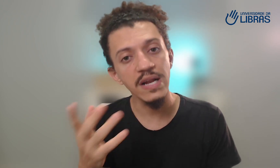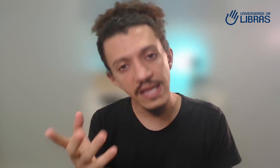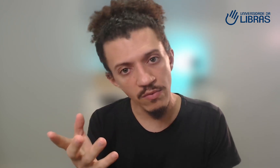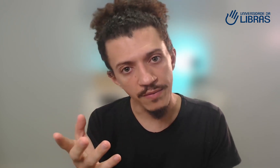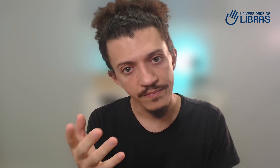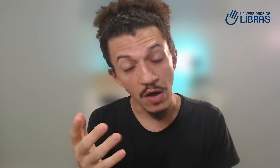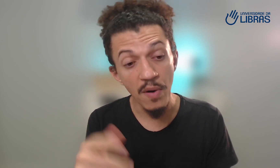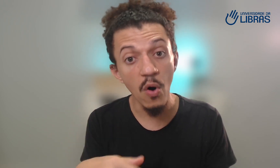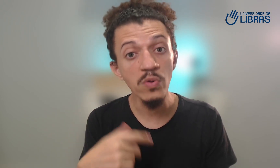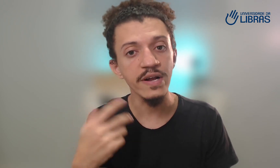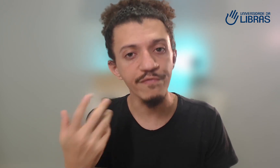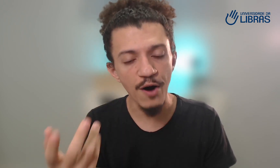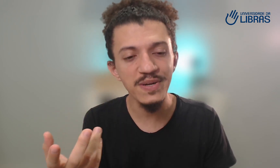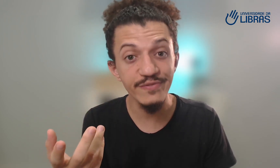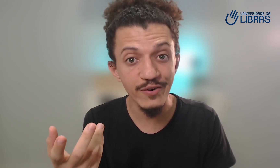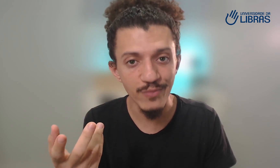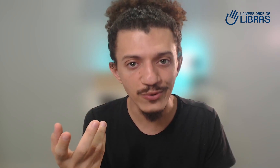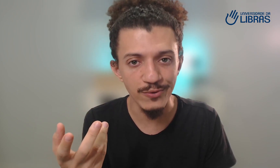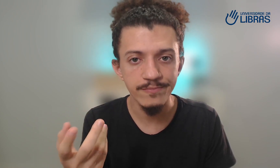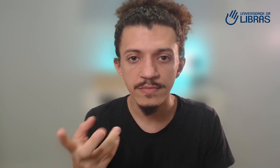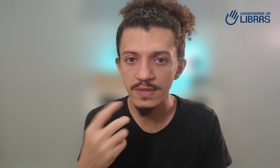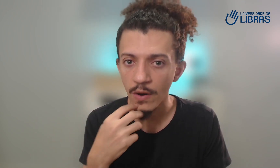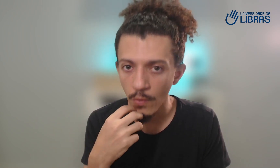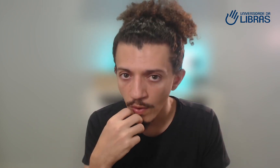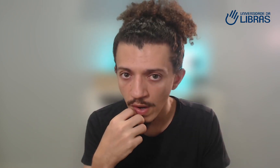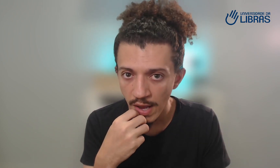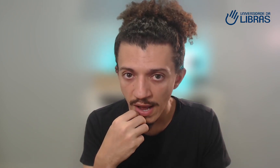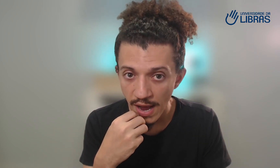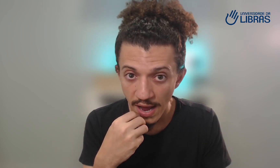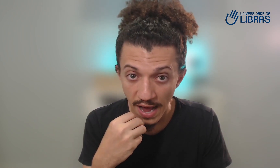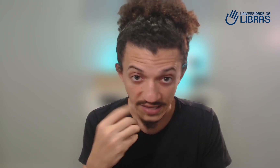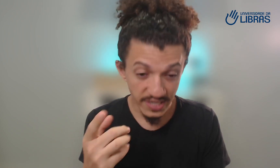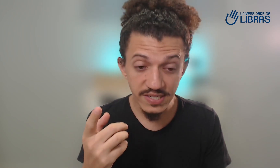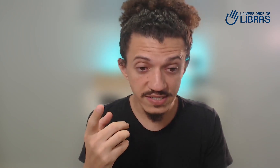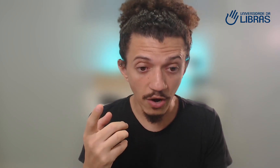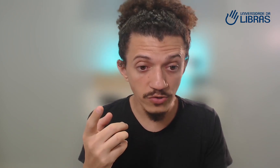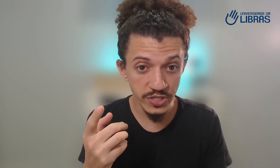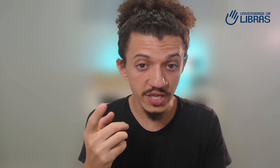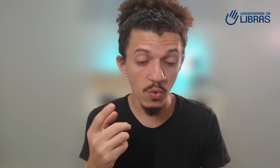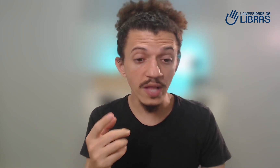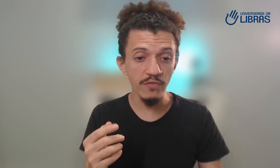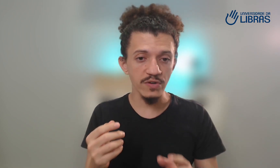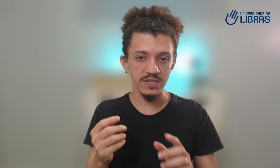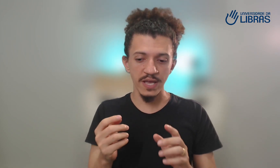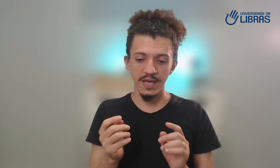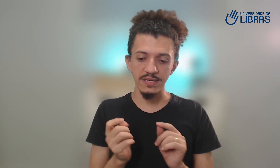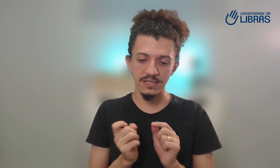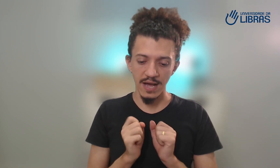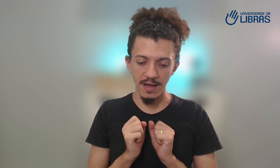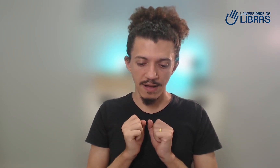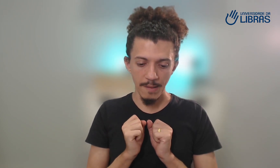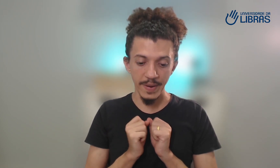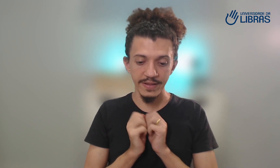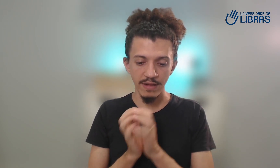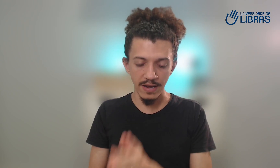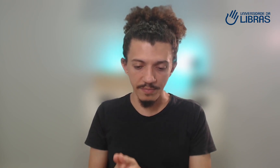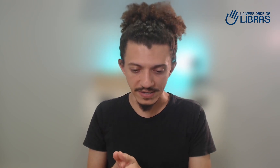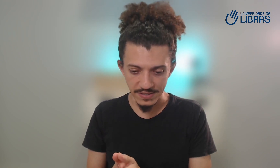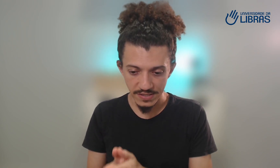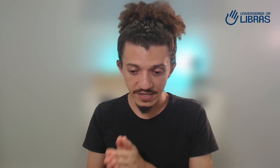língua, é uma outra forma de ver o mundo. Então, as chances são de que, quando você está aprendendo a Libras, se